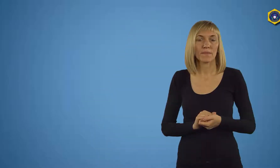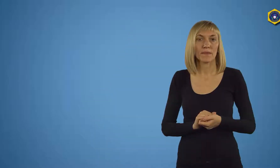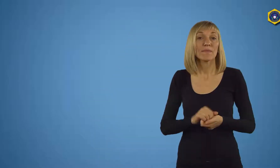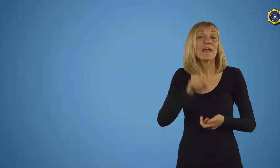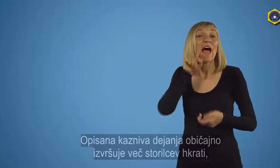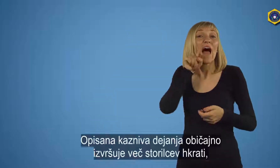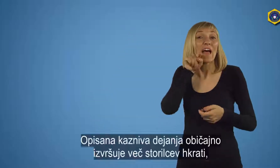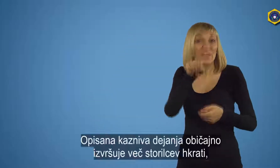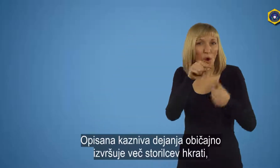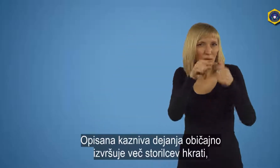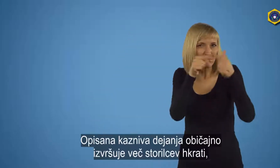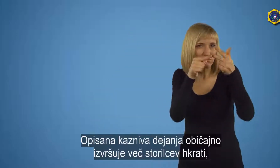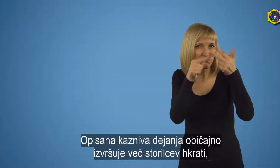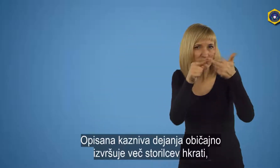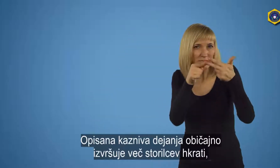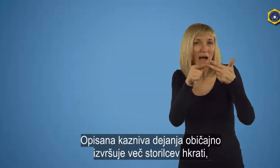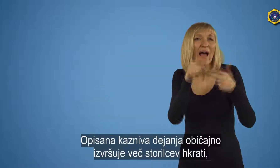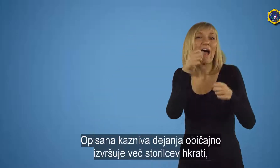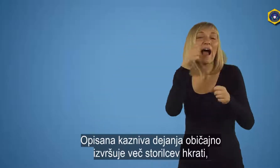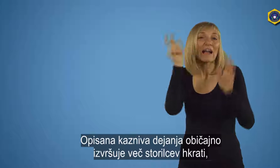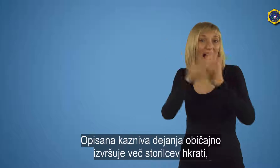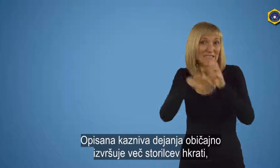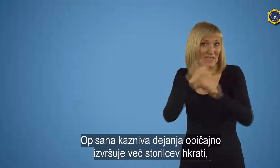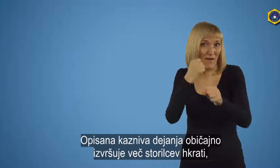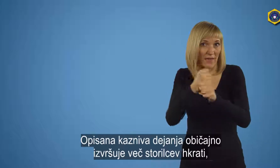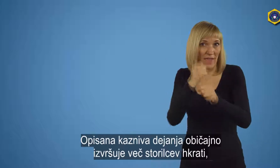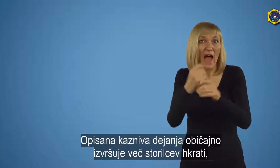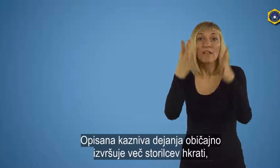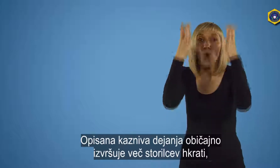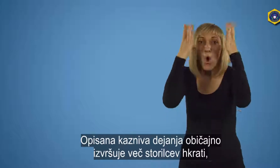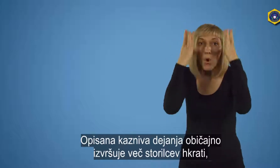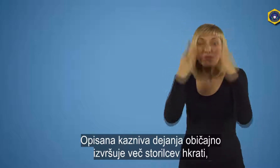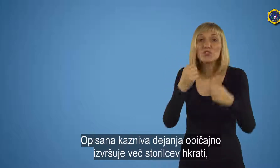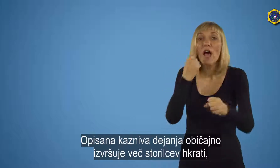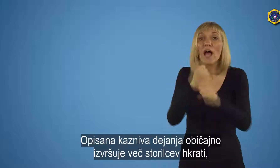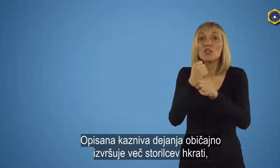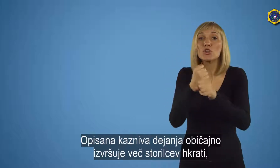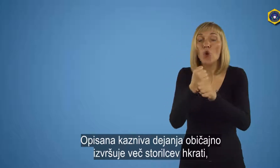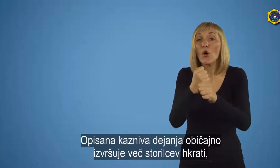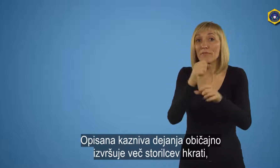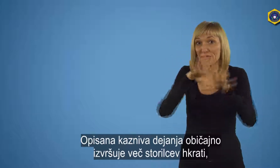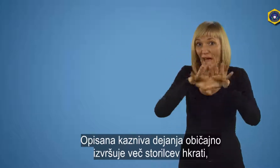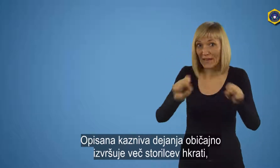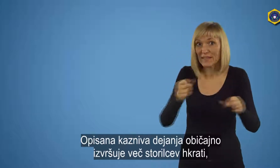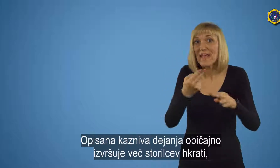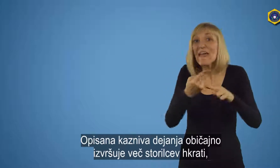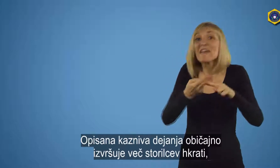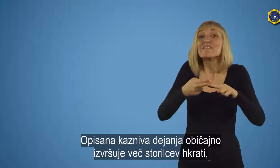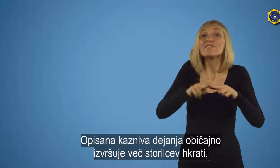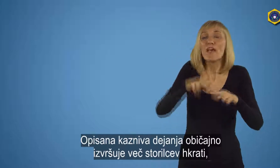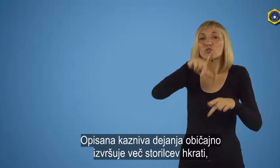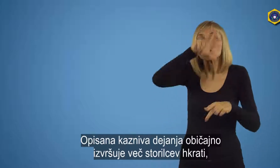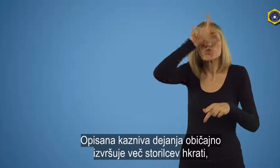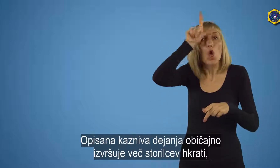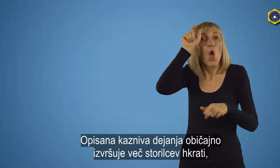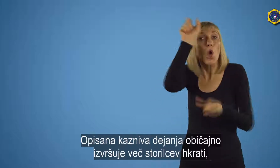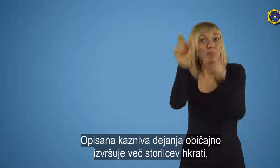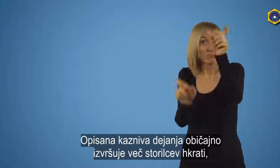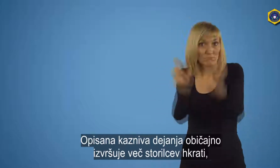Opisana kazniva dejanja običajno izvršuje več storilcev hkrati, ki si naloge razdelijo. Pogosto gre